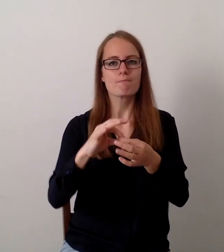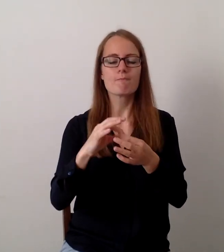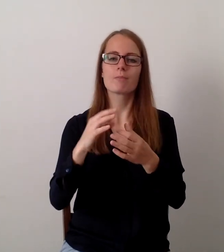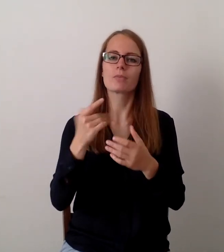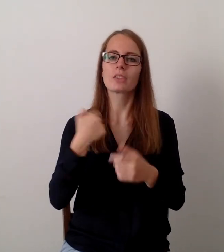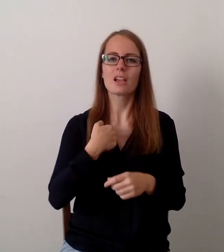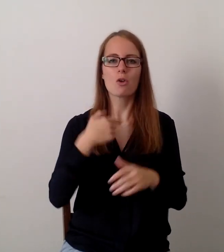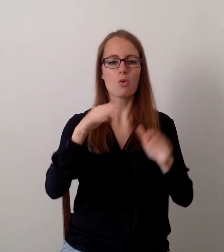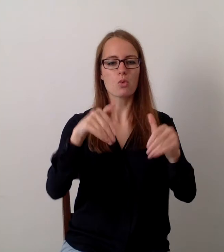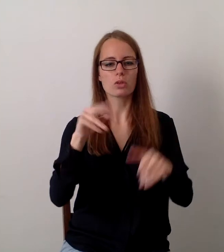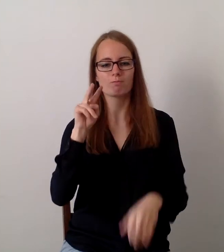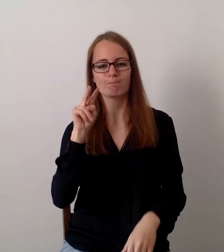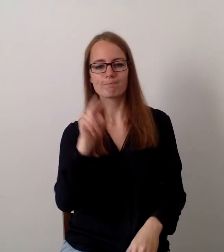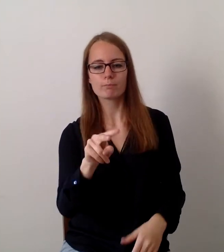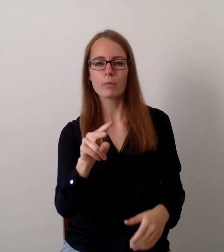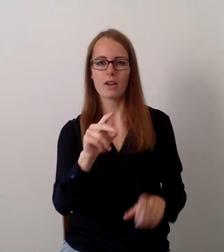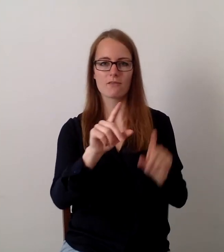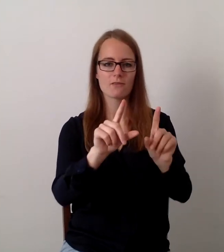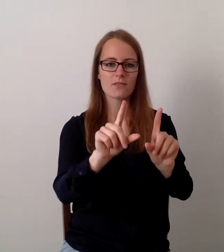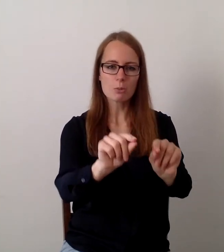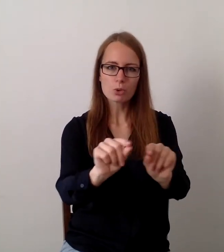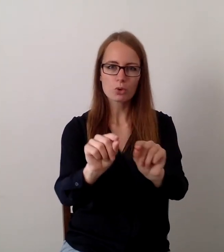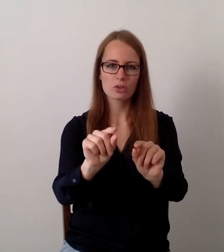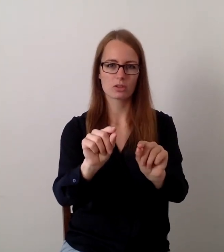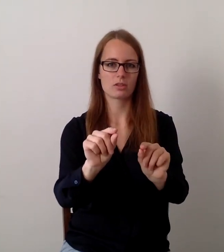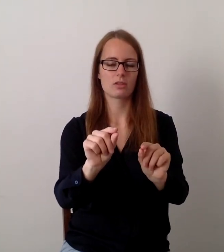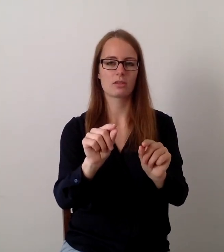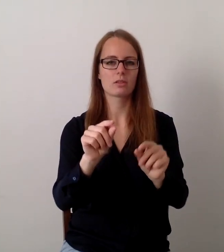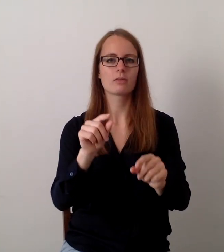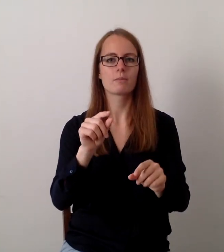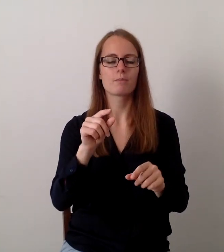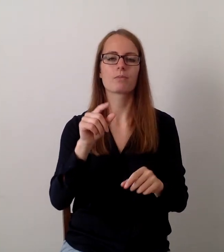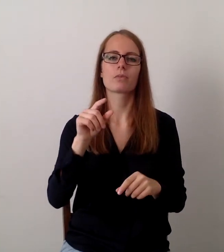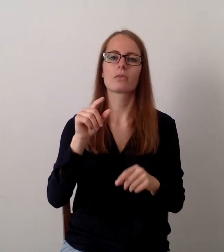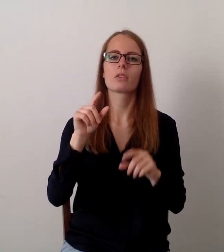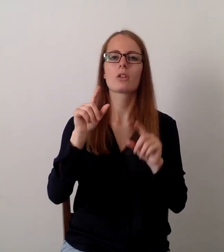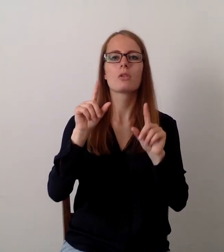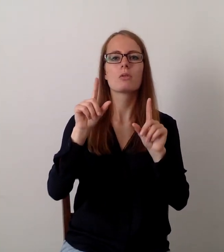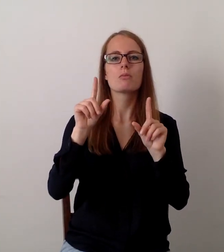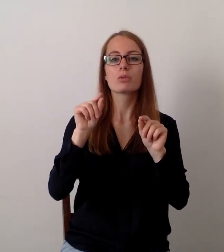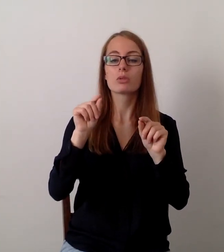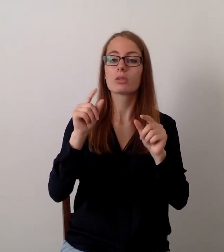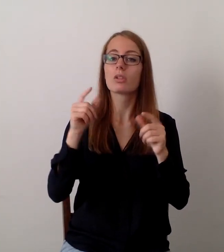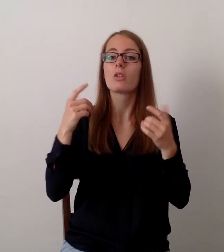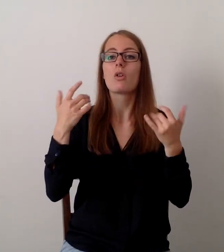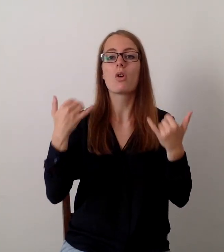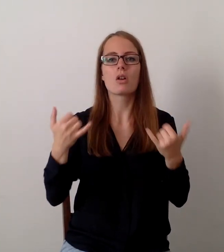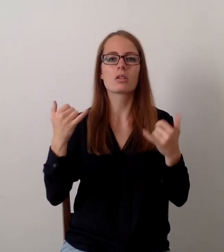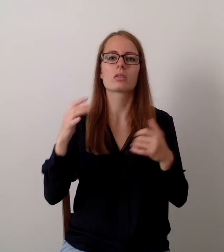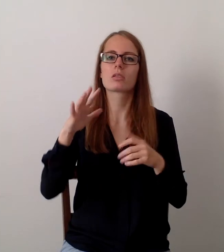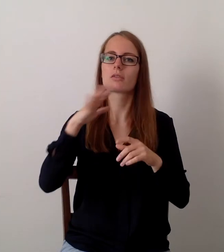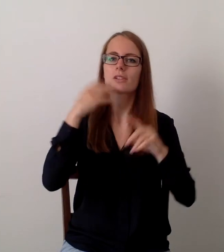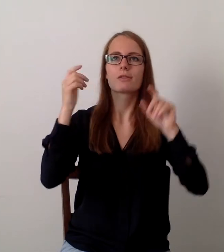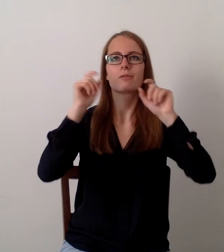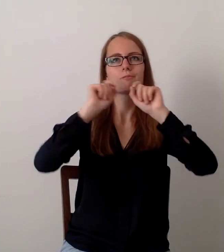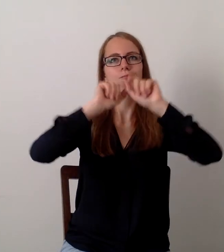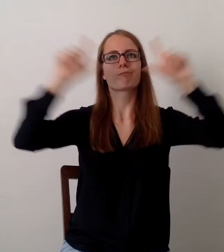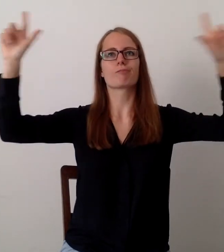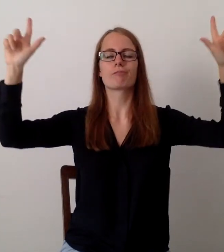dann. Nämlich, dass wir Menschen eigentlich etwas von Unto haben. Der muss funktionieren. Der muss unsere